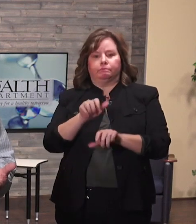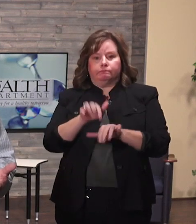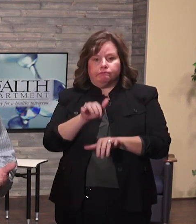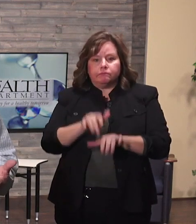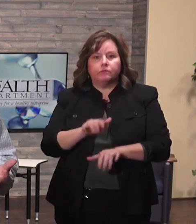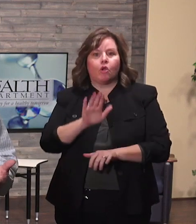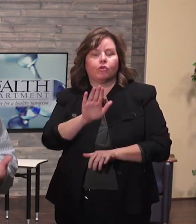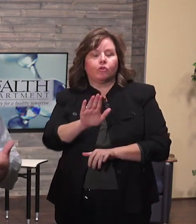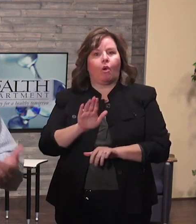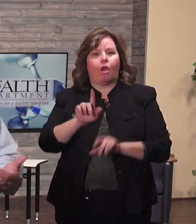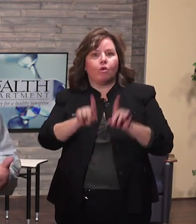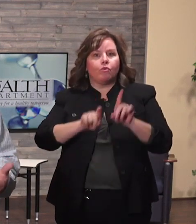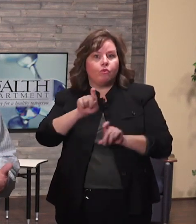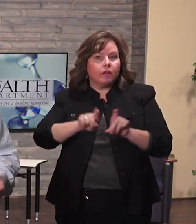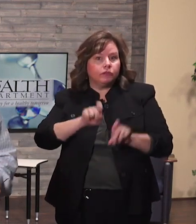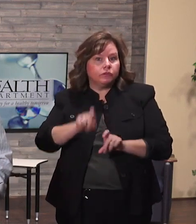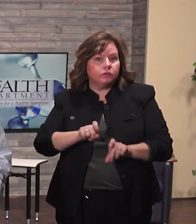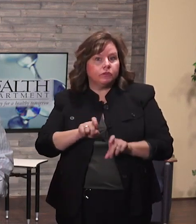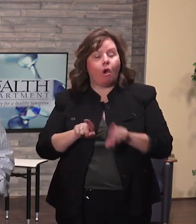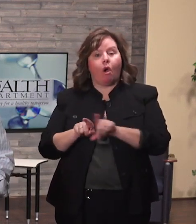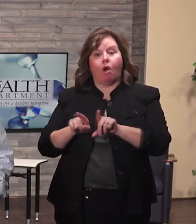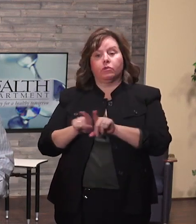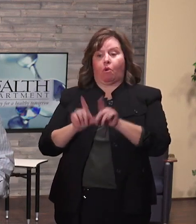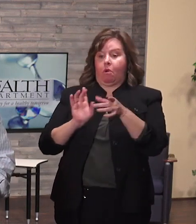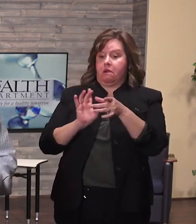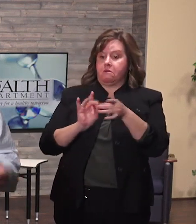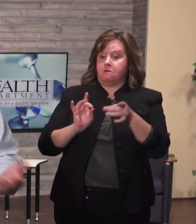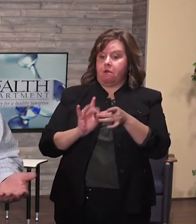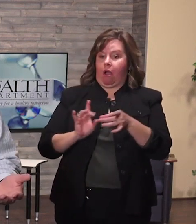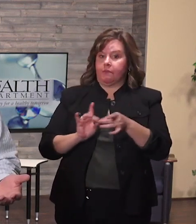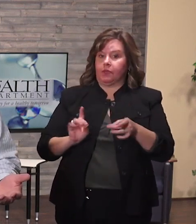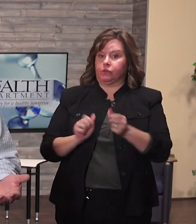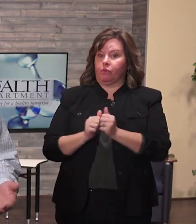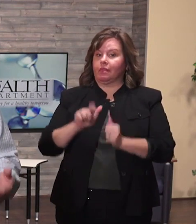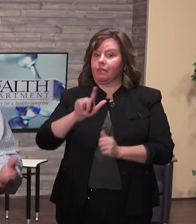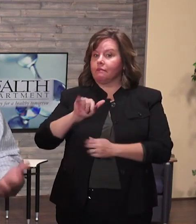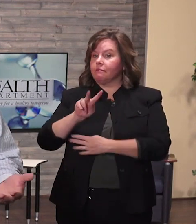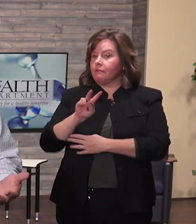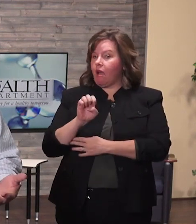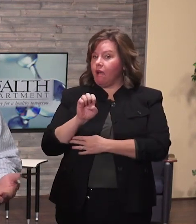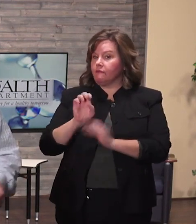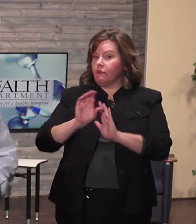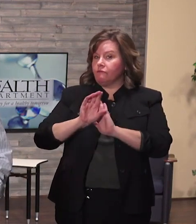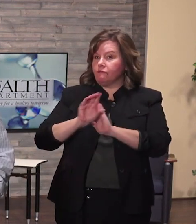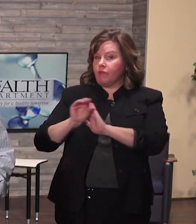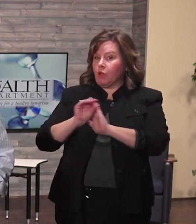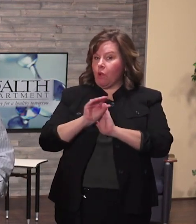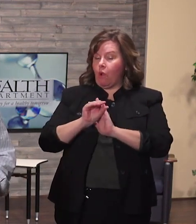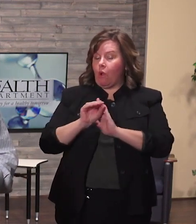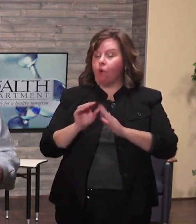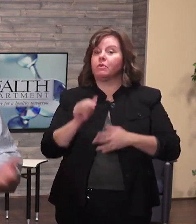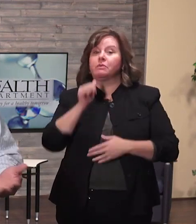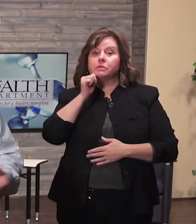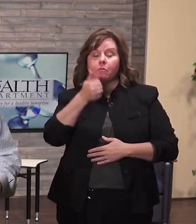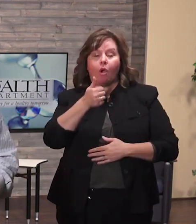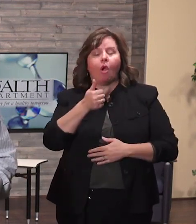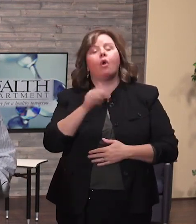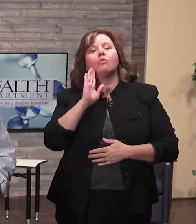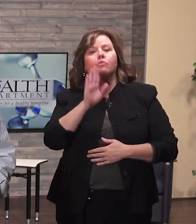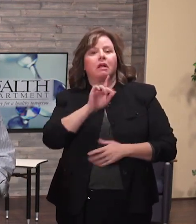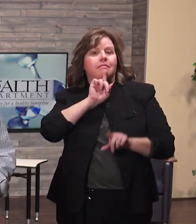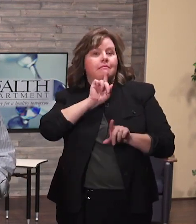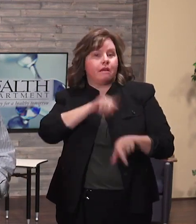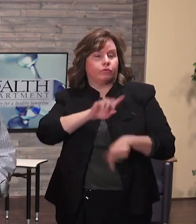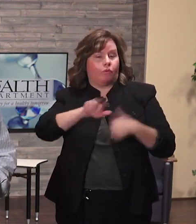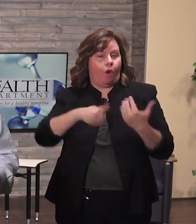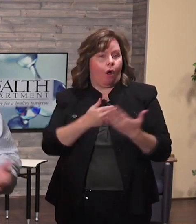Si quieren, pueden enviarnos unas preguntas. Puedes hacerlo por Facebook Messenger. También pueden hacer esas preguntas mañana durante el